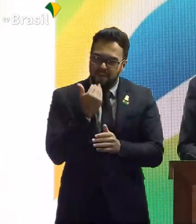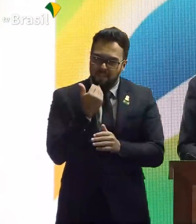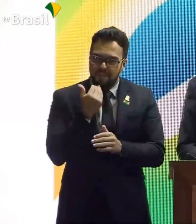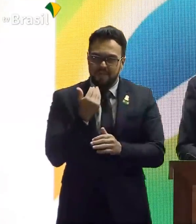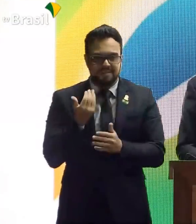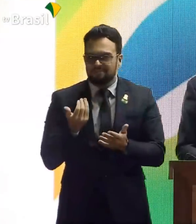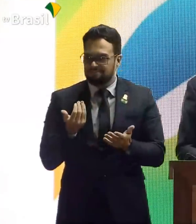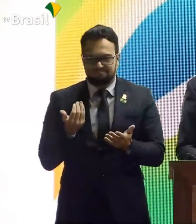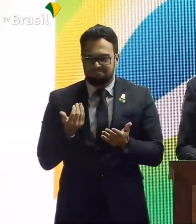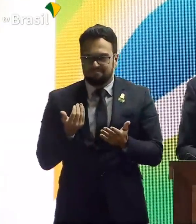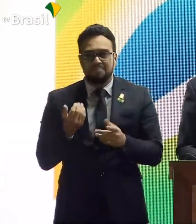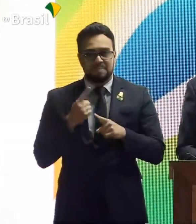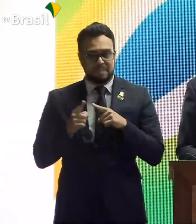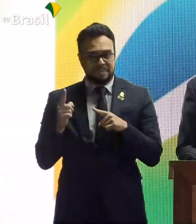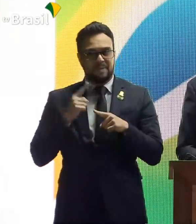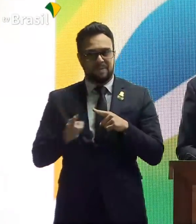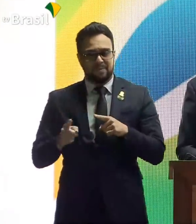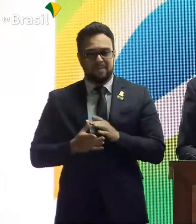a casa cai.